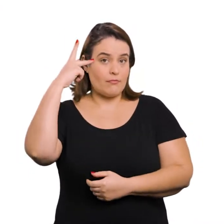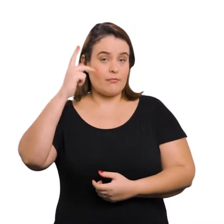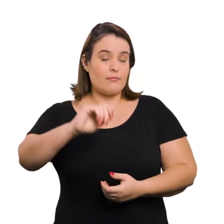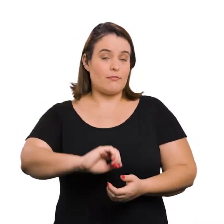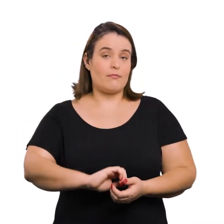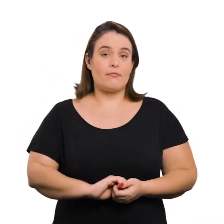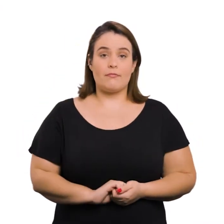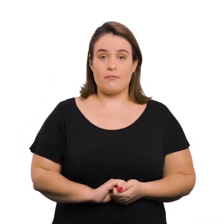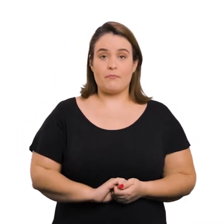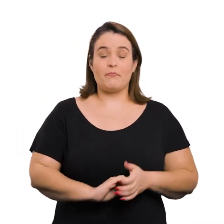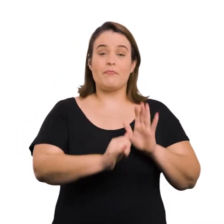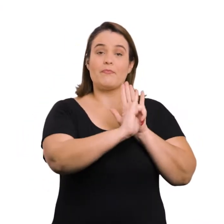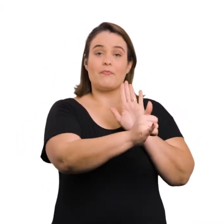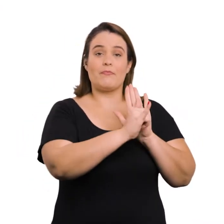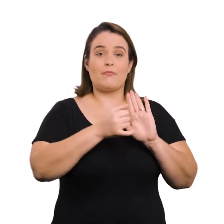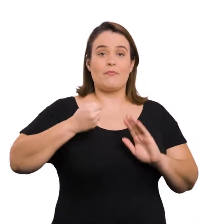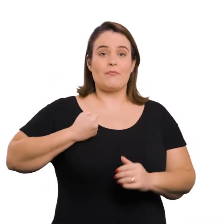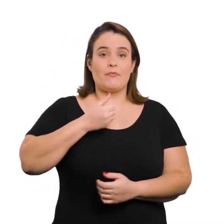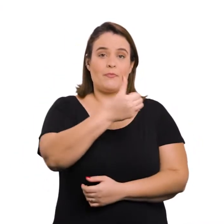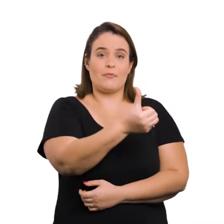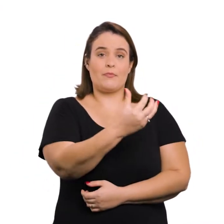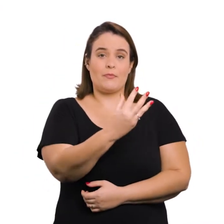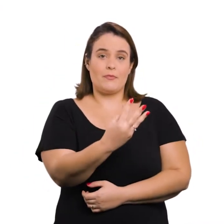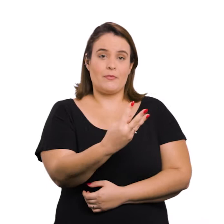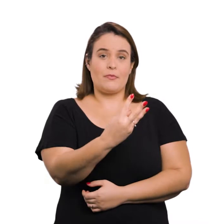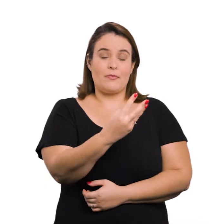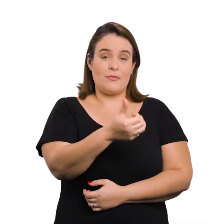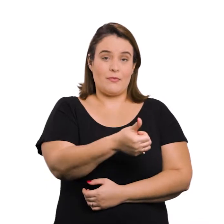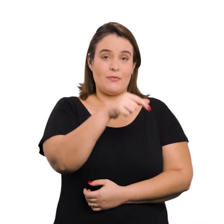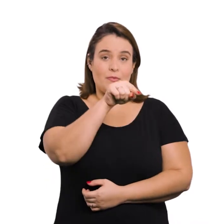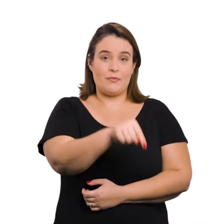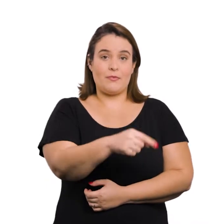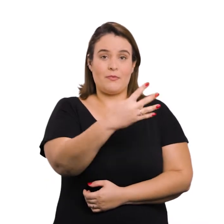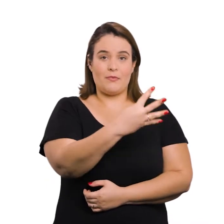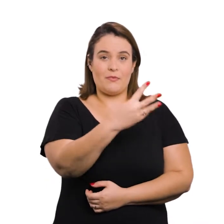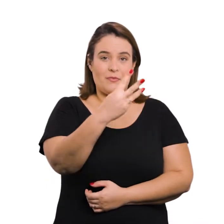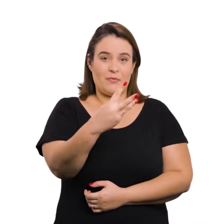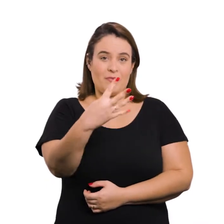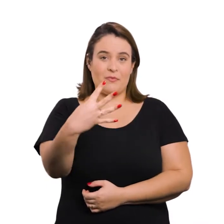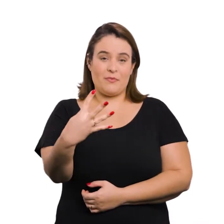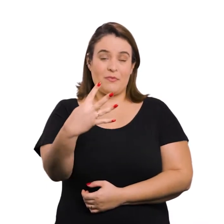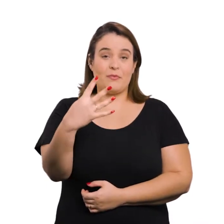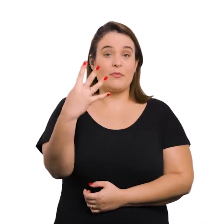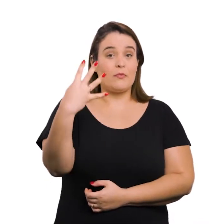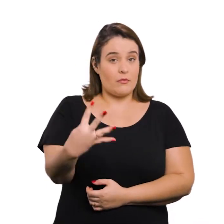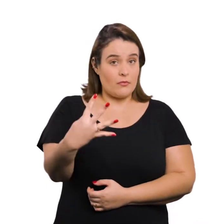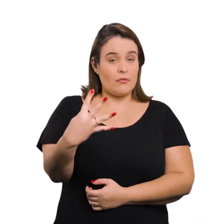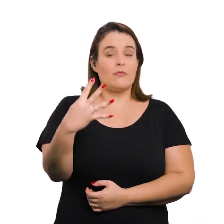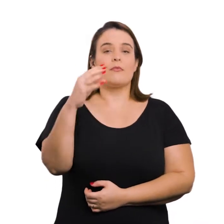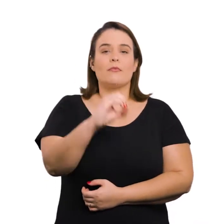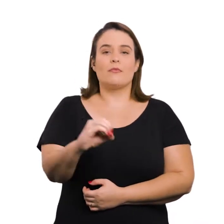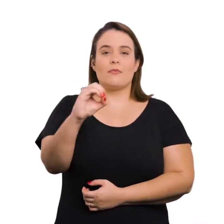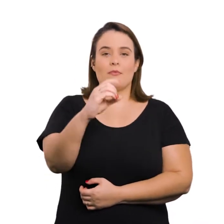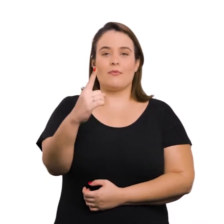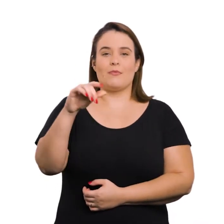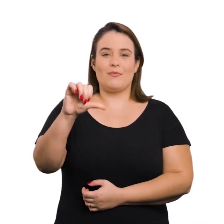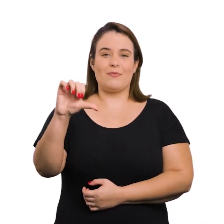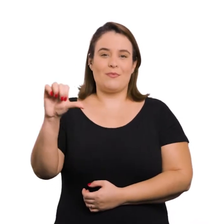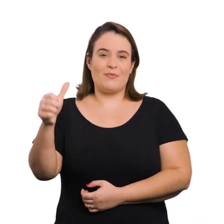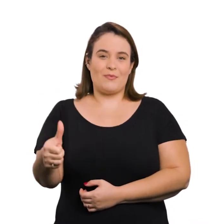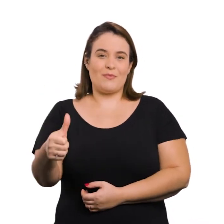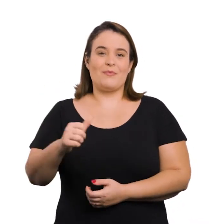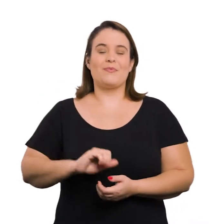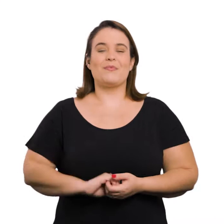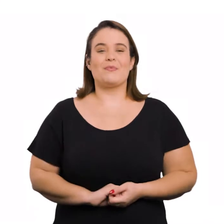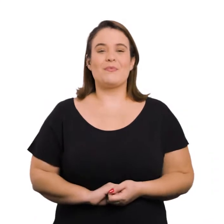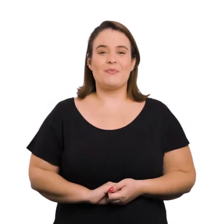São Paulo. Regulamentada pelo Decreto nº 36.434, de 4 de outubro de 1996.